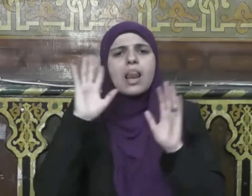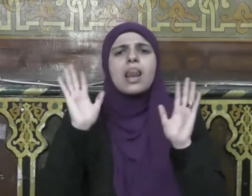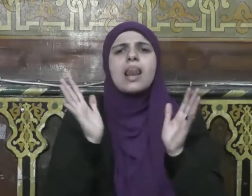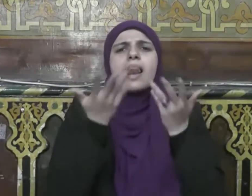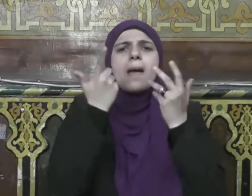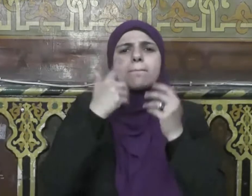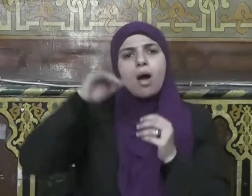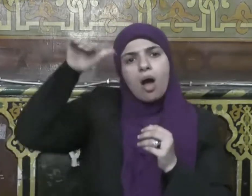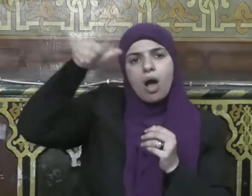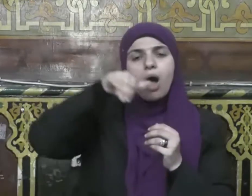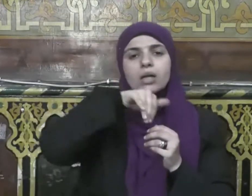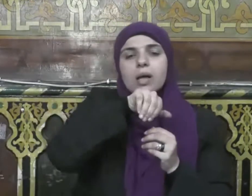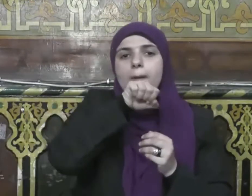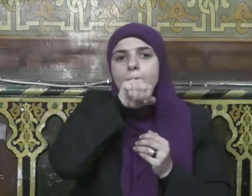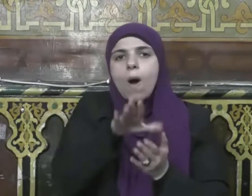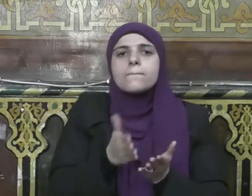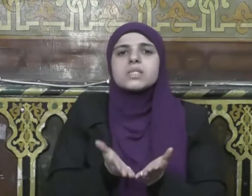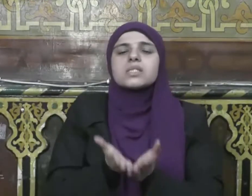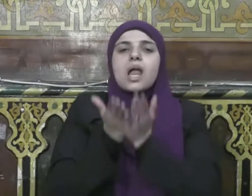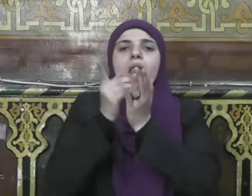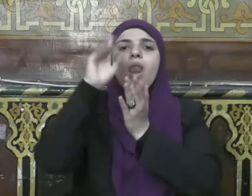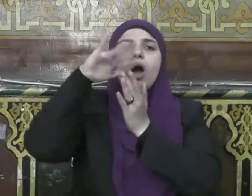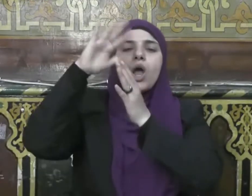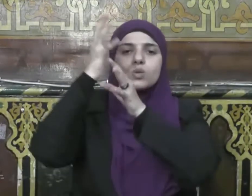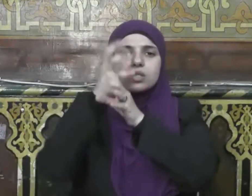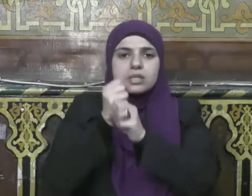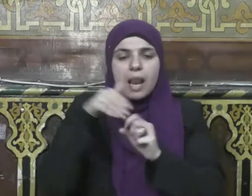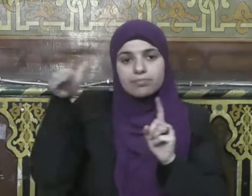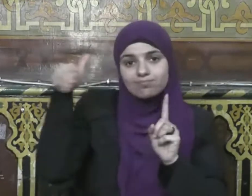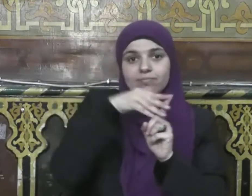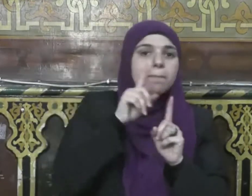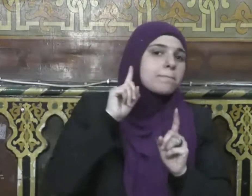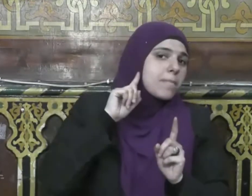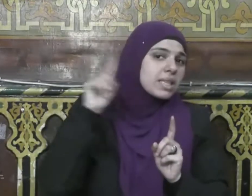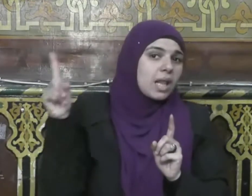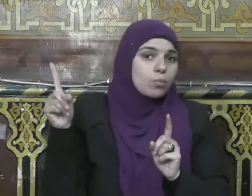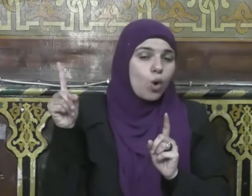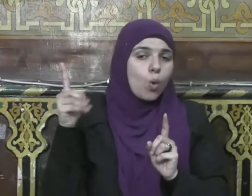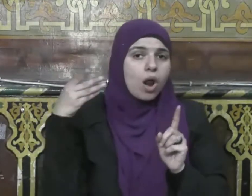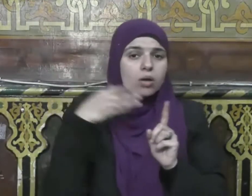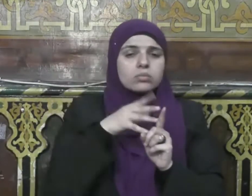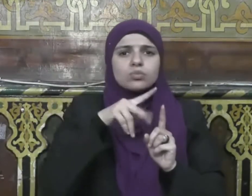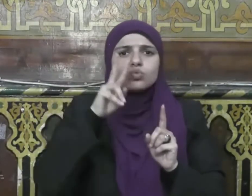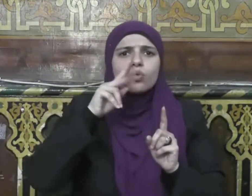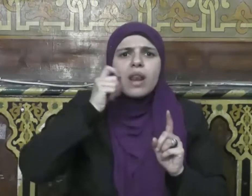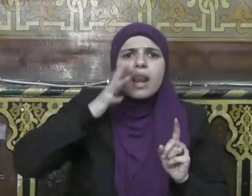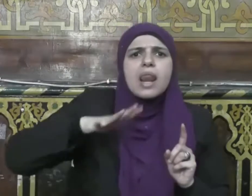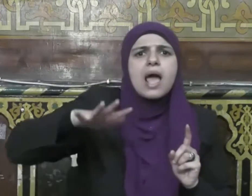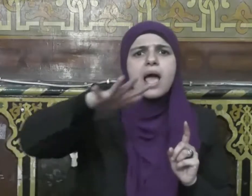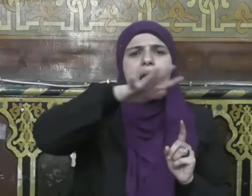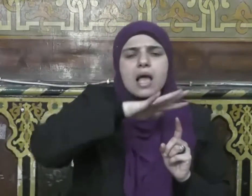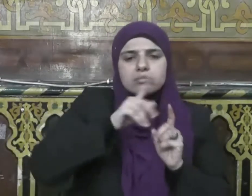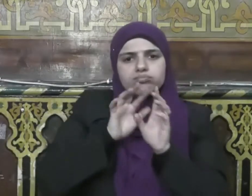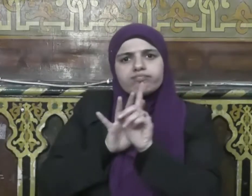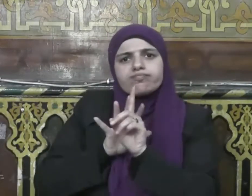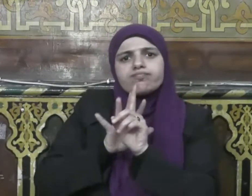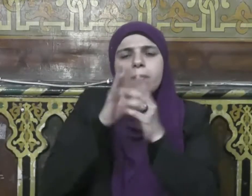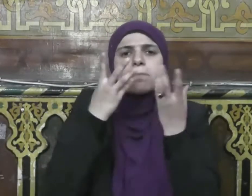إن جفل الناس قبله فكنت في من جفل فلما رأيت